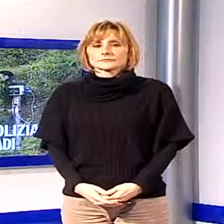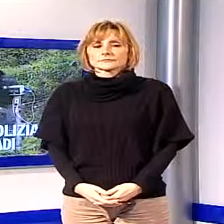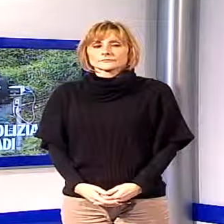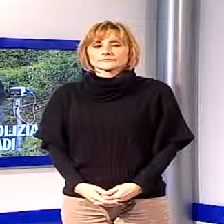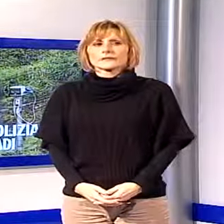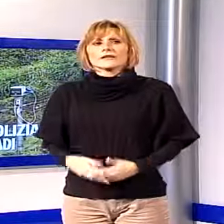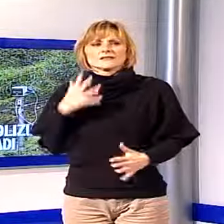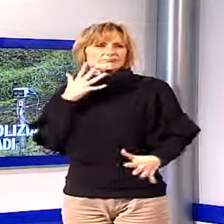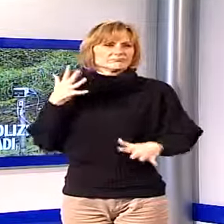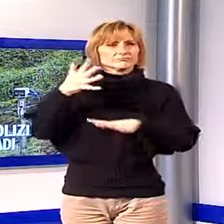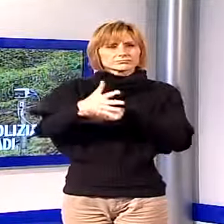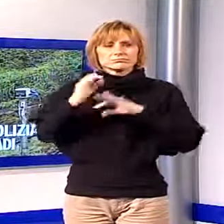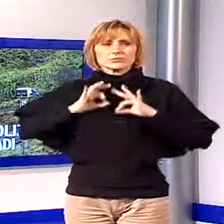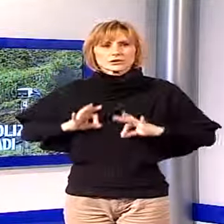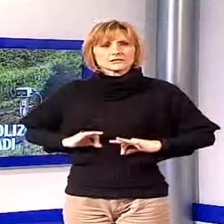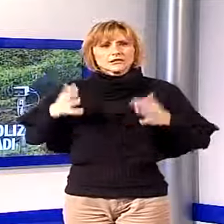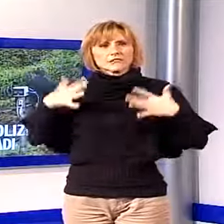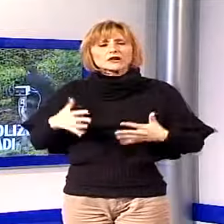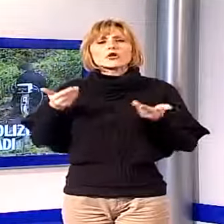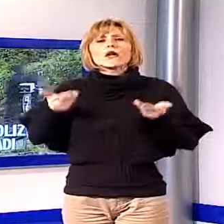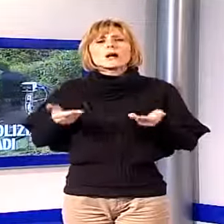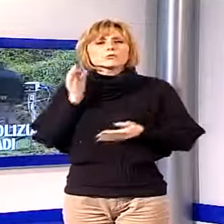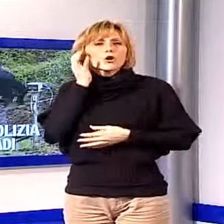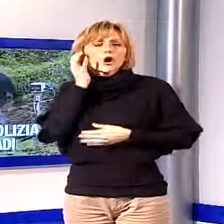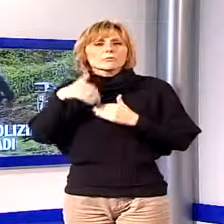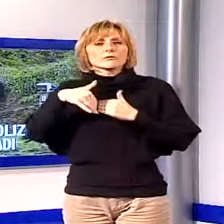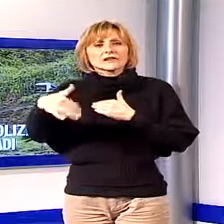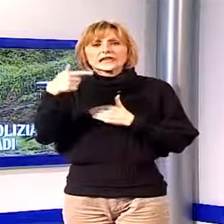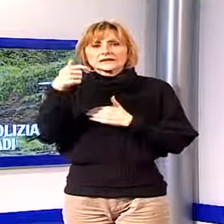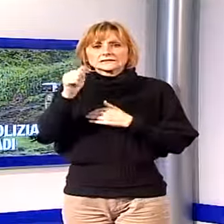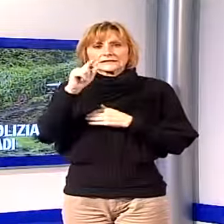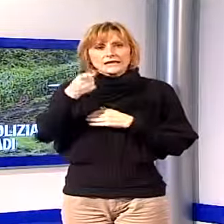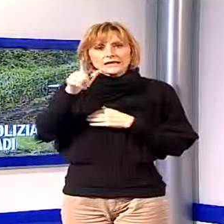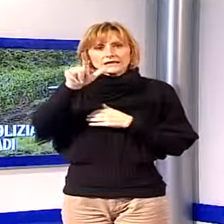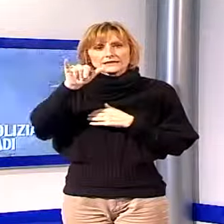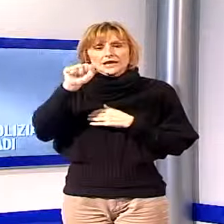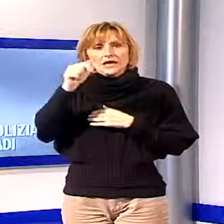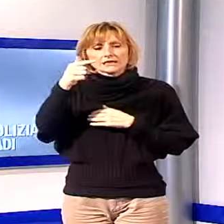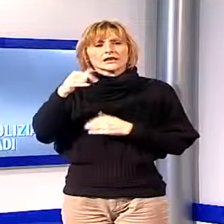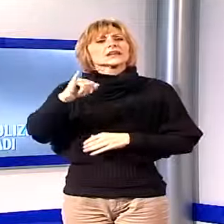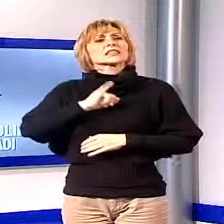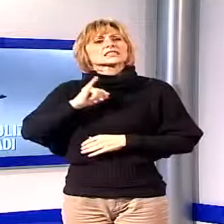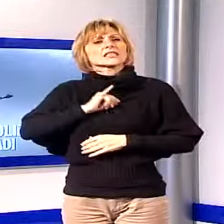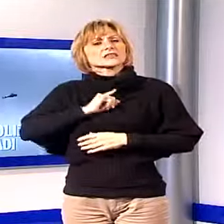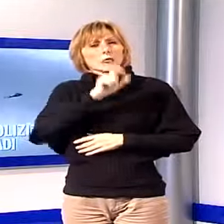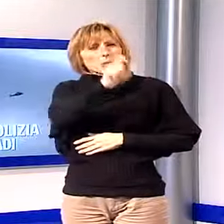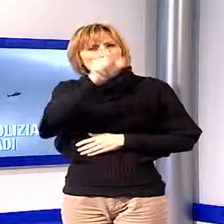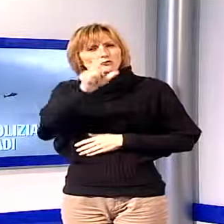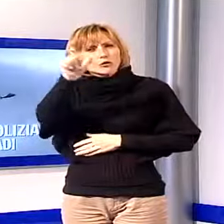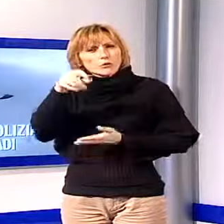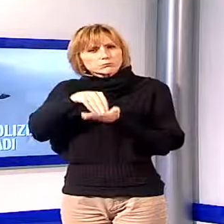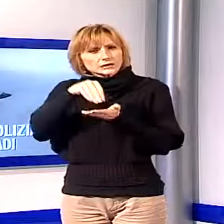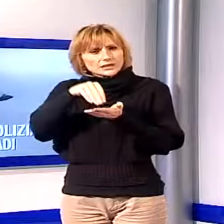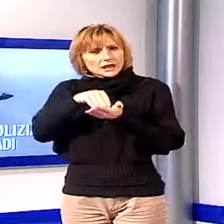Blitz della Polizia al Campo Nomadi di Via delle Tagliate, identificati tutti i presenti, rilevate numerose